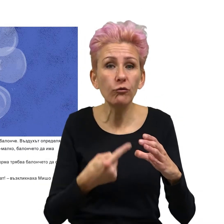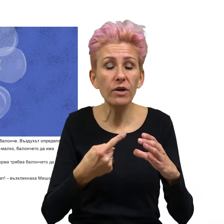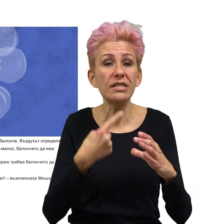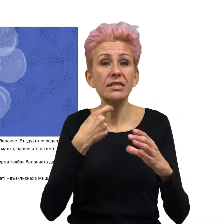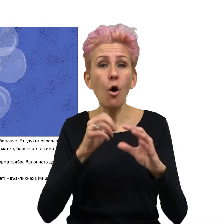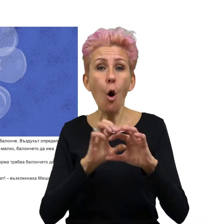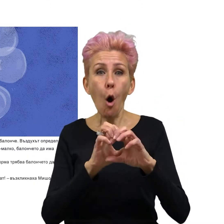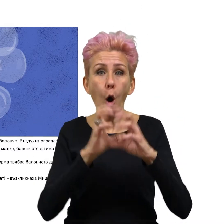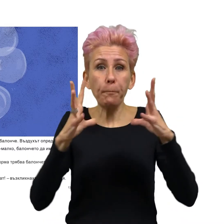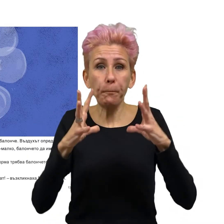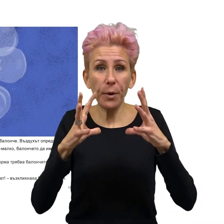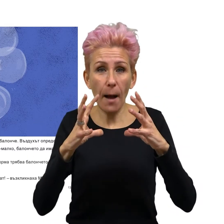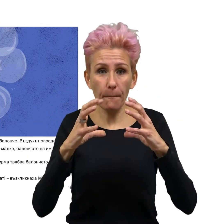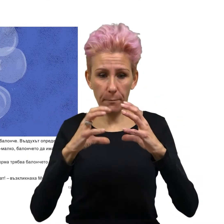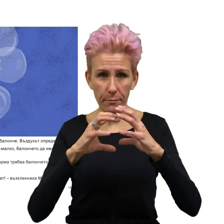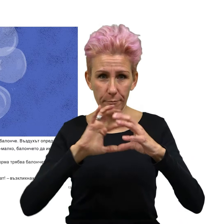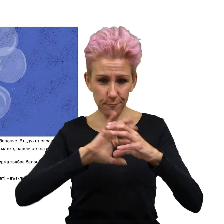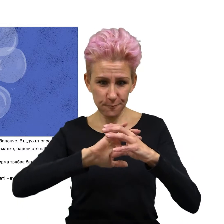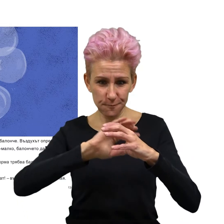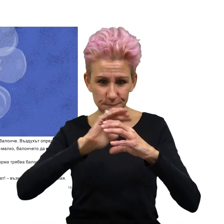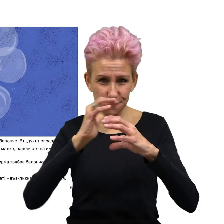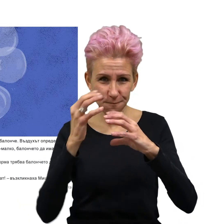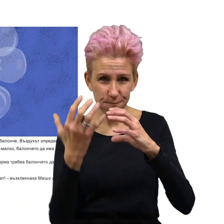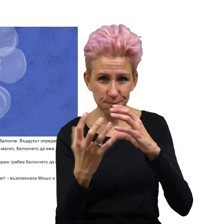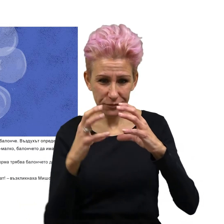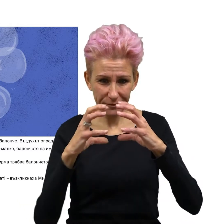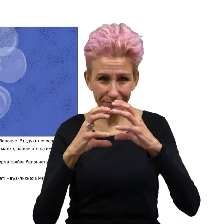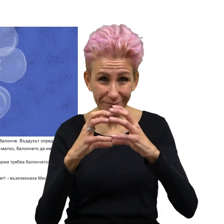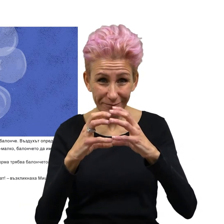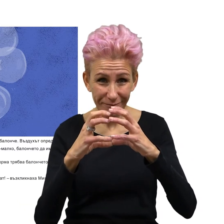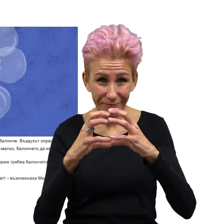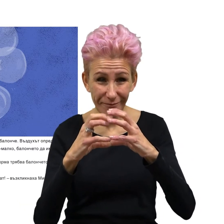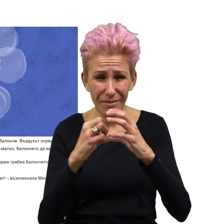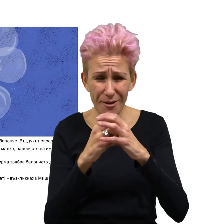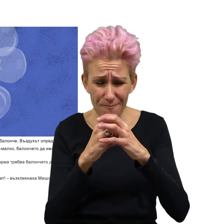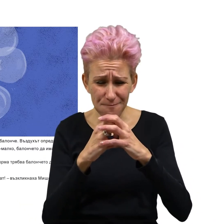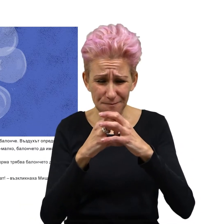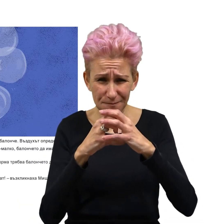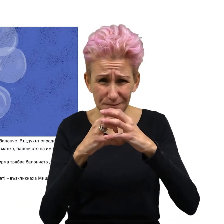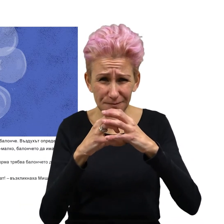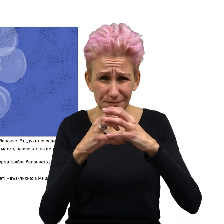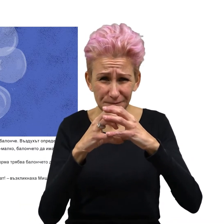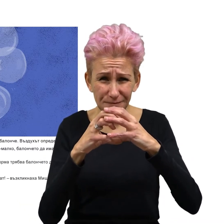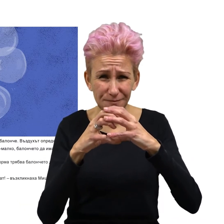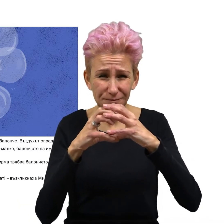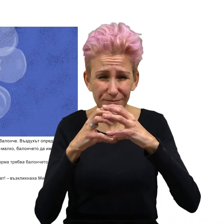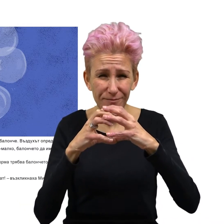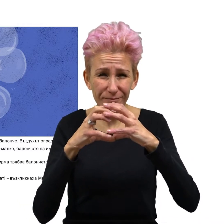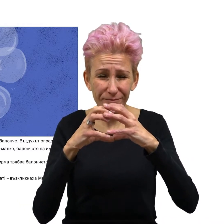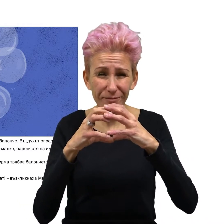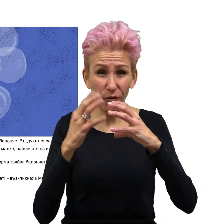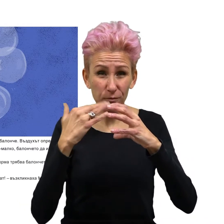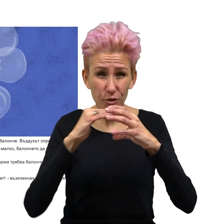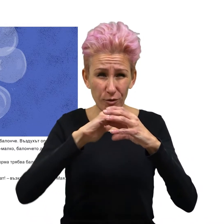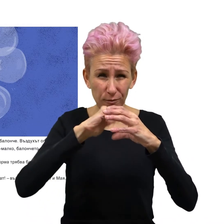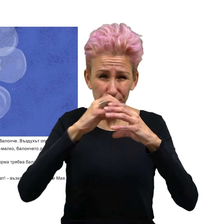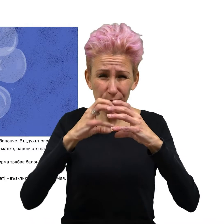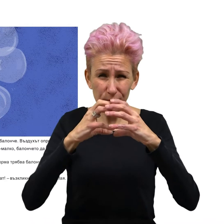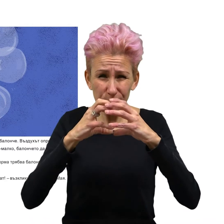обаче иска да се разтегне възможно най-малко, балончето да има възможно най-малка повърхност за този обем въздух.